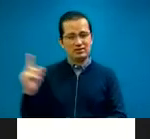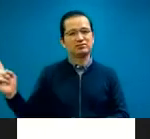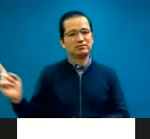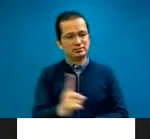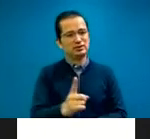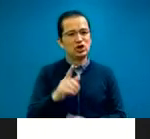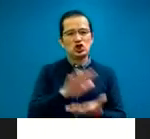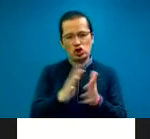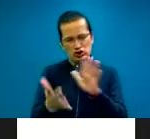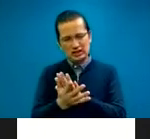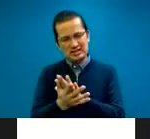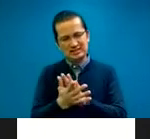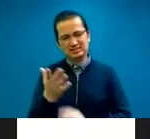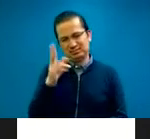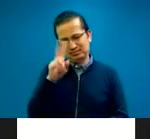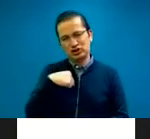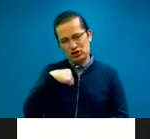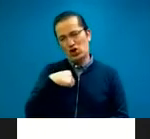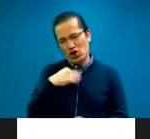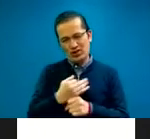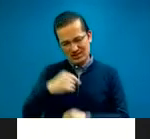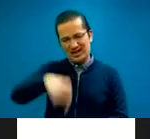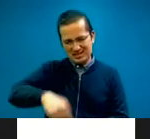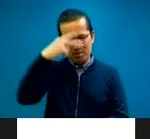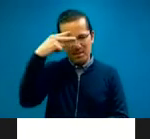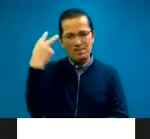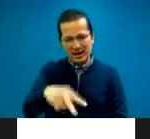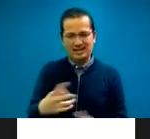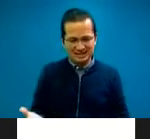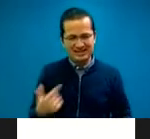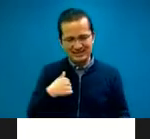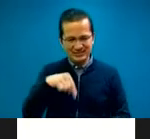en México de vacaciones. Y ya se notaron en la campana.